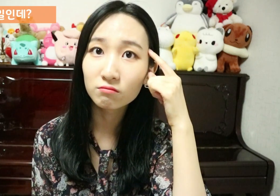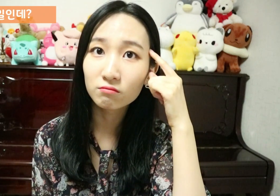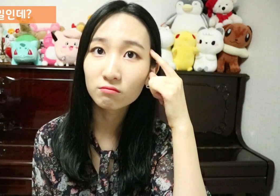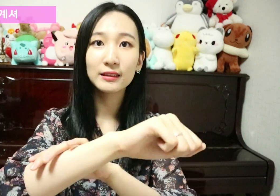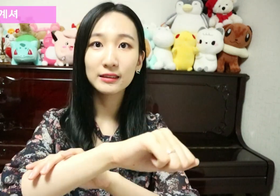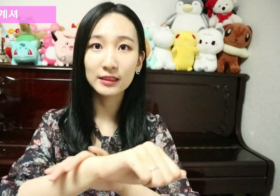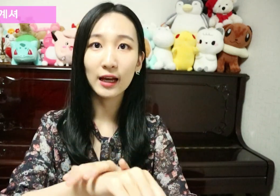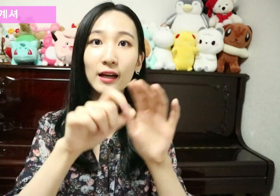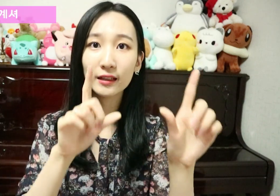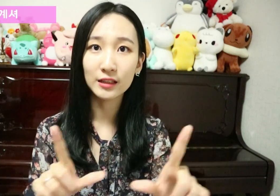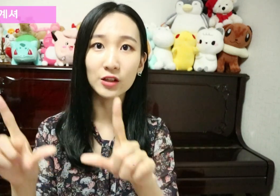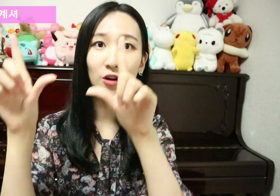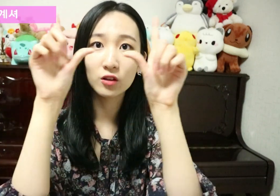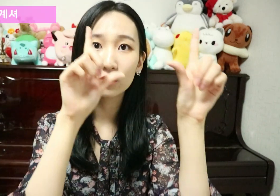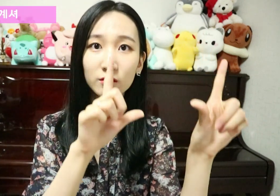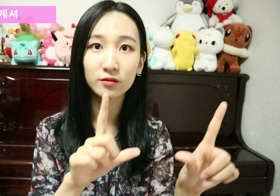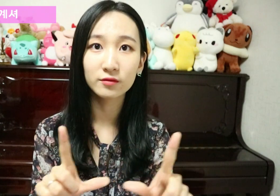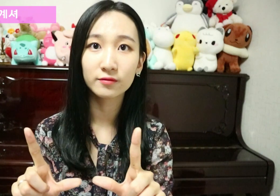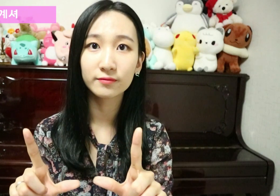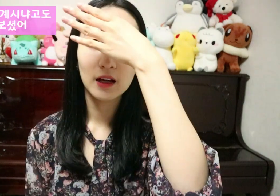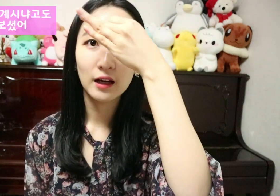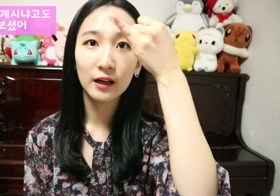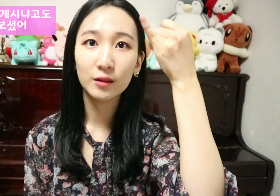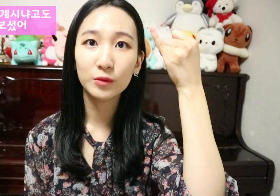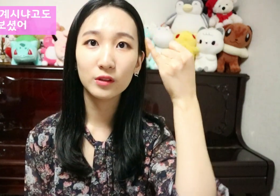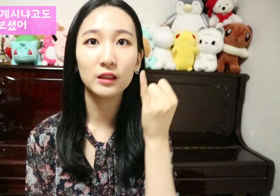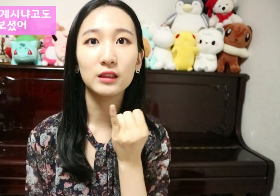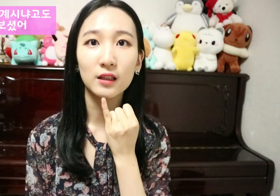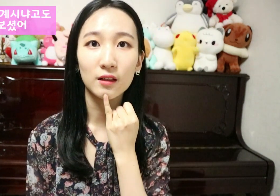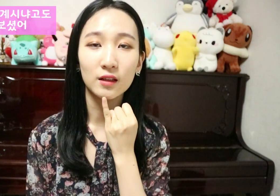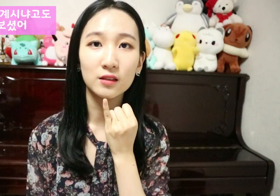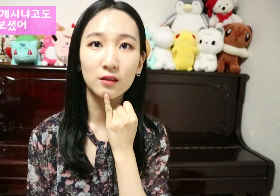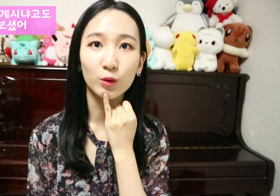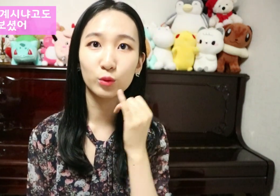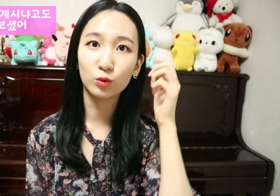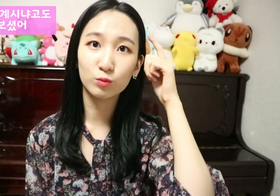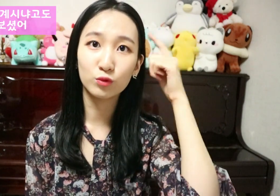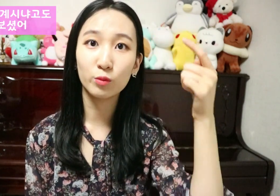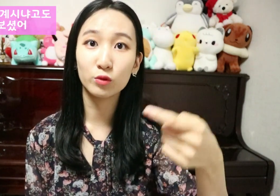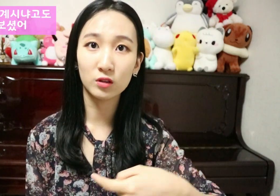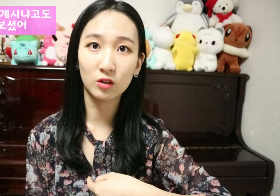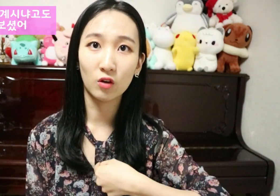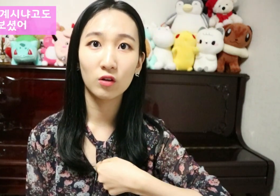잘 계셔 할머니 잘 계시냐고도 물어보셨어